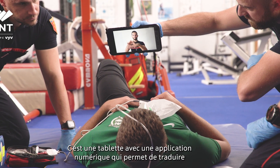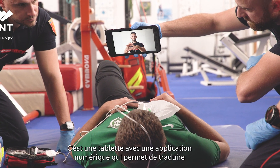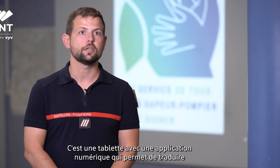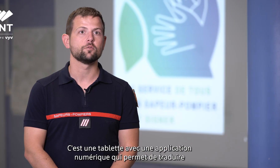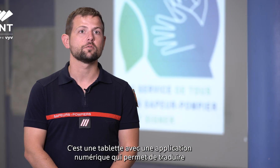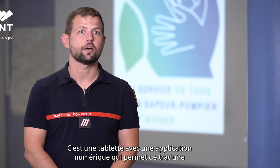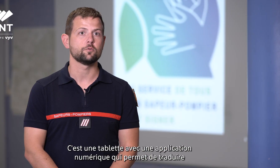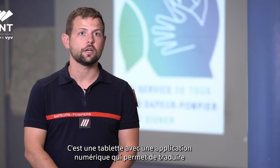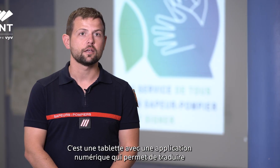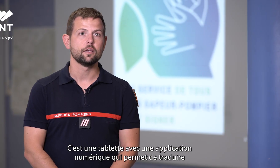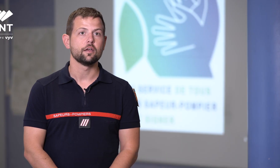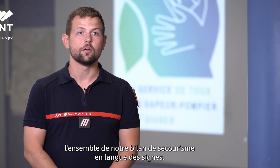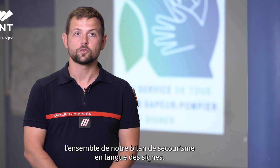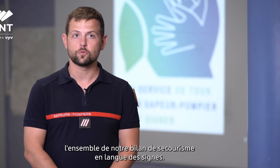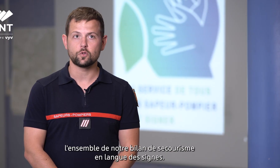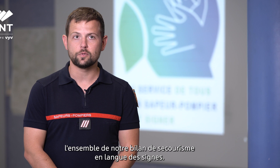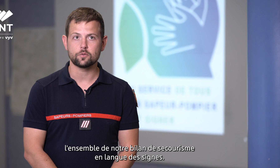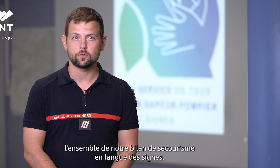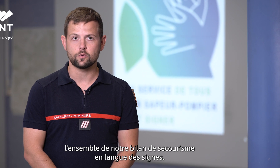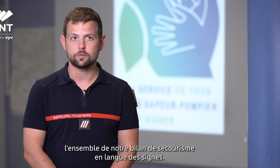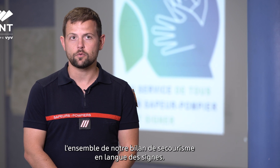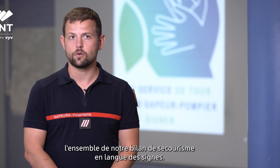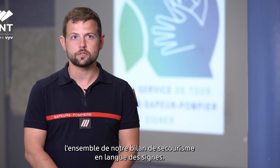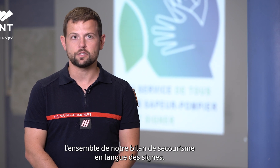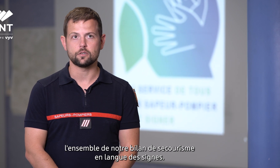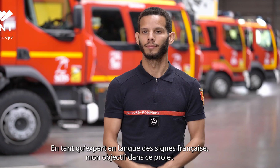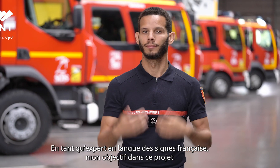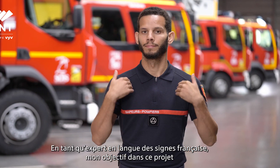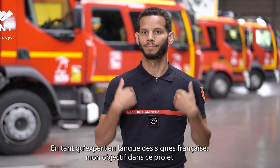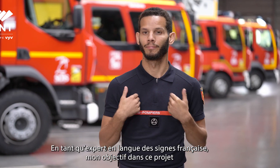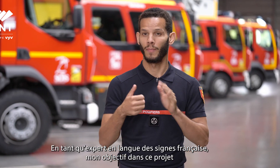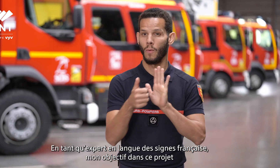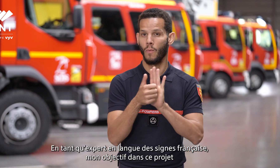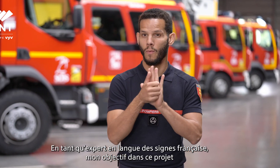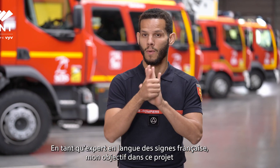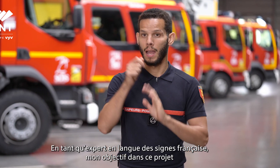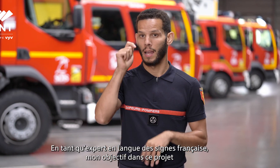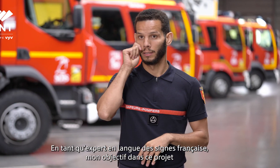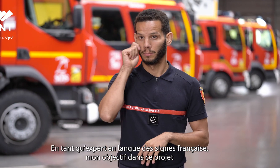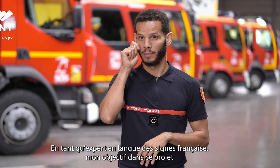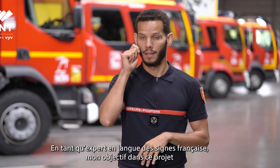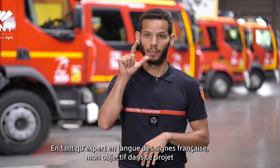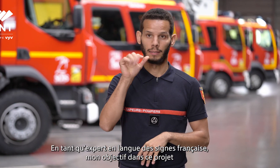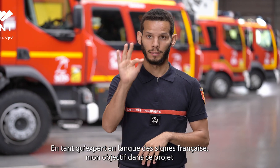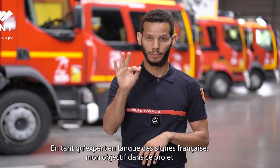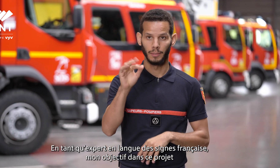permet de traduire l'ensemble de notre bilan secourisme en langue des signes. En tant qu'expert en langue des signes françaises,